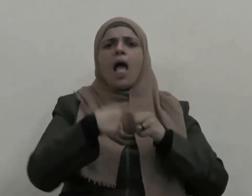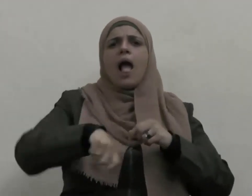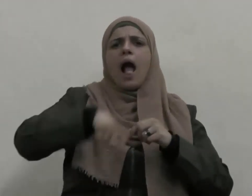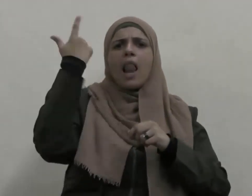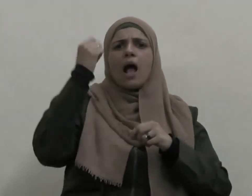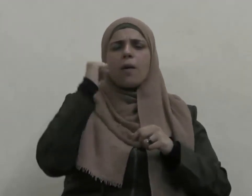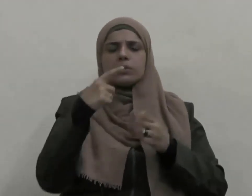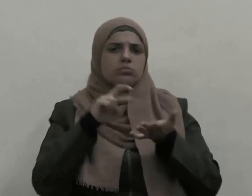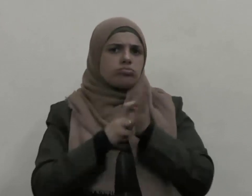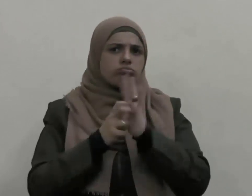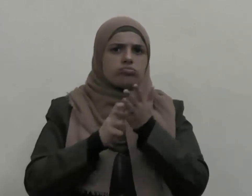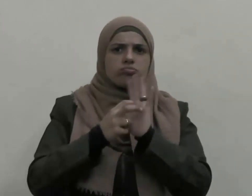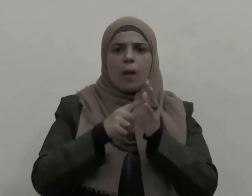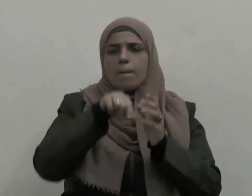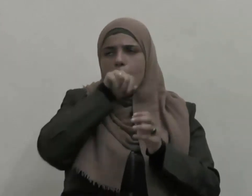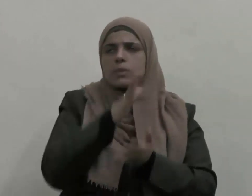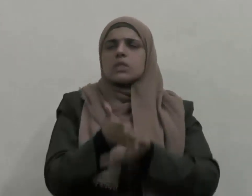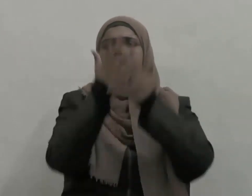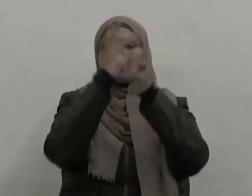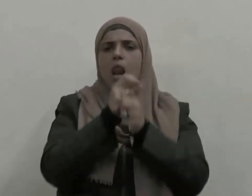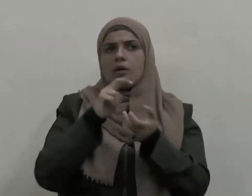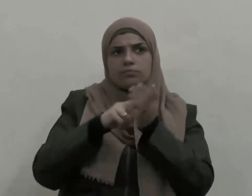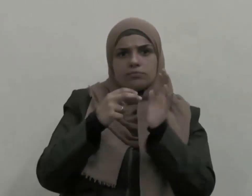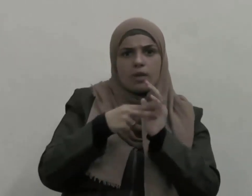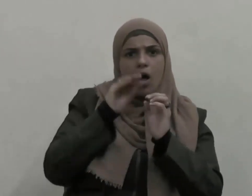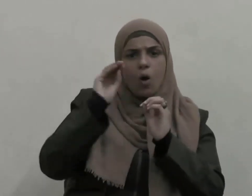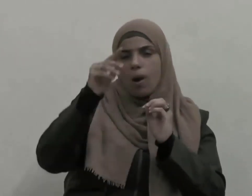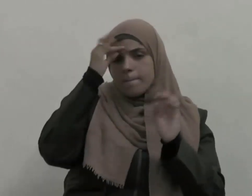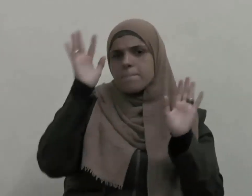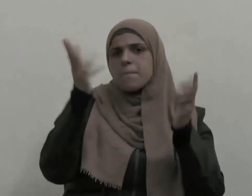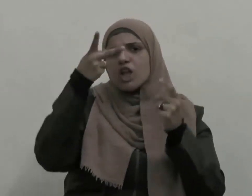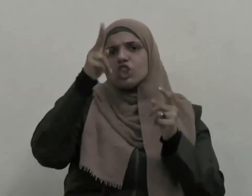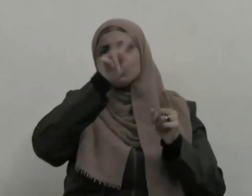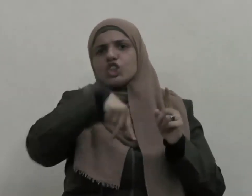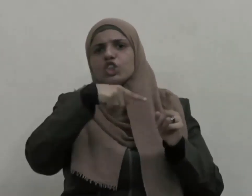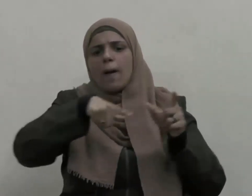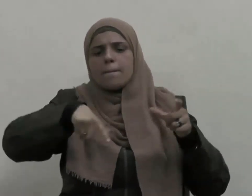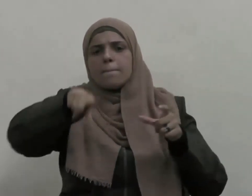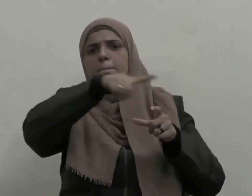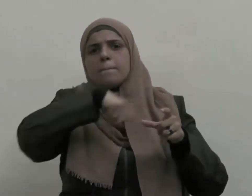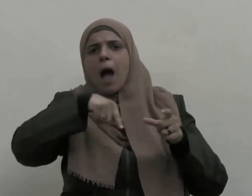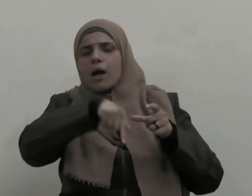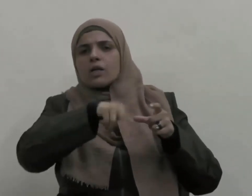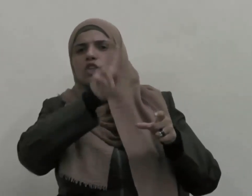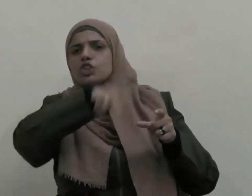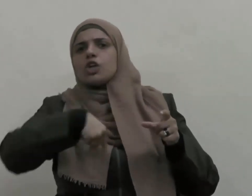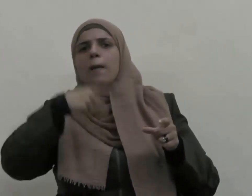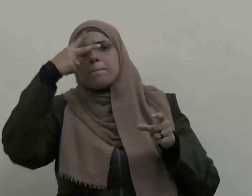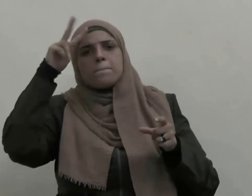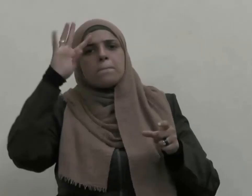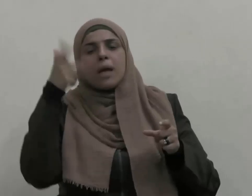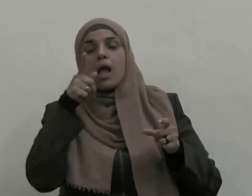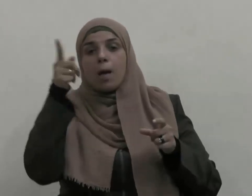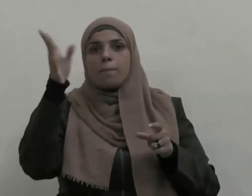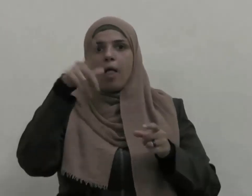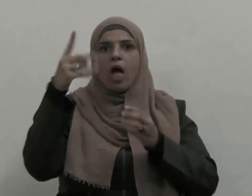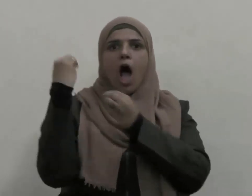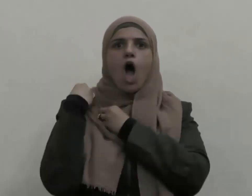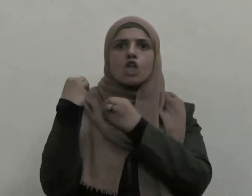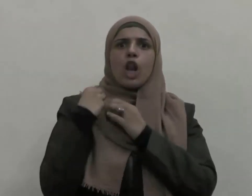عليه وسلم من يشتري بئر رومة فيكون دلوه فيها كدلاء المسلمين